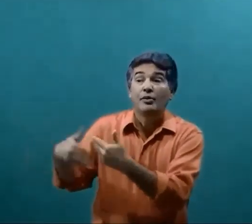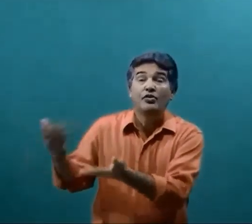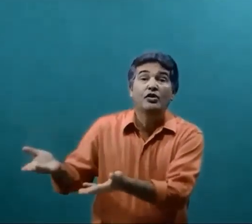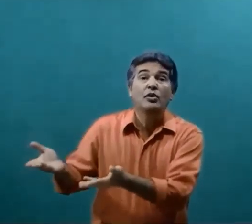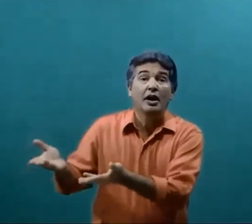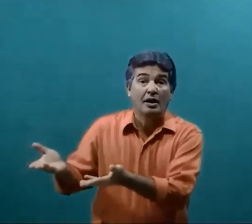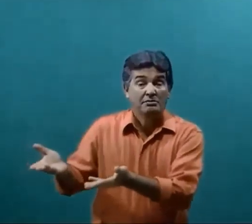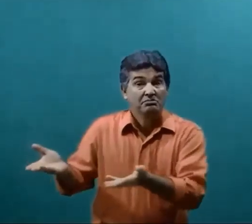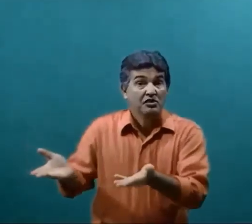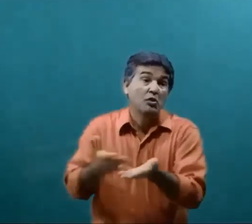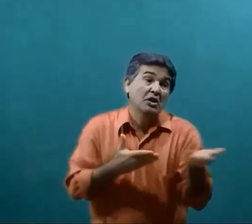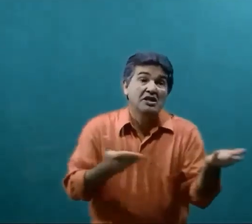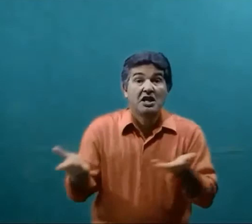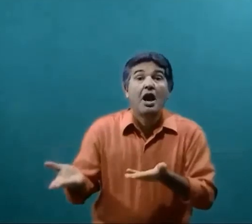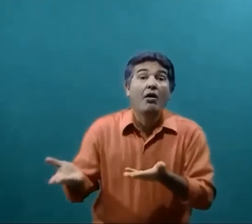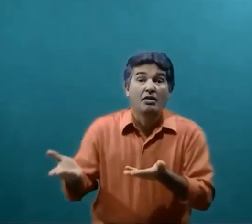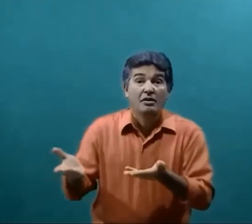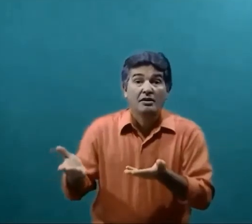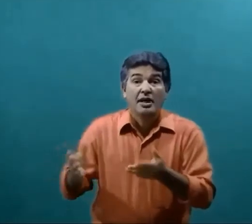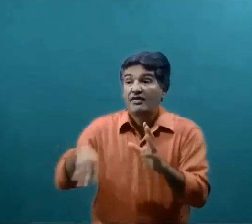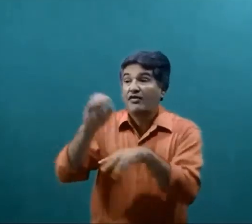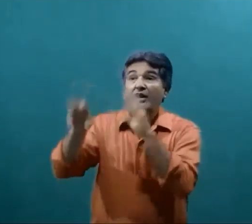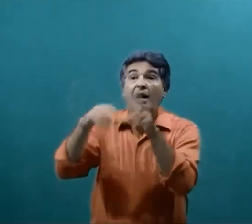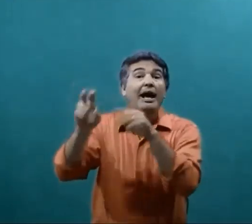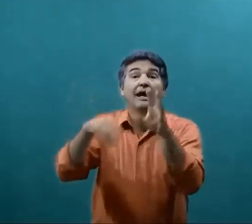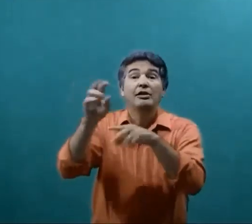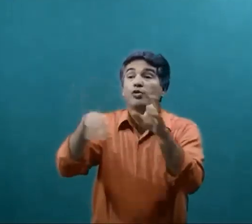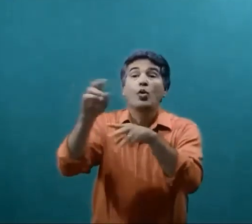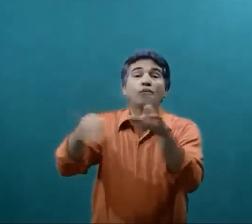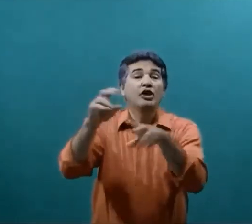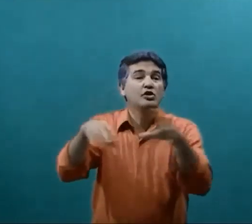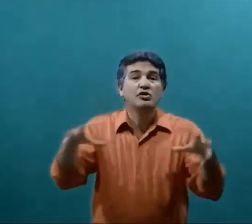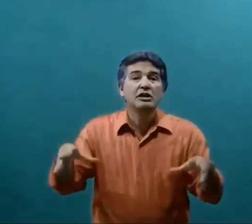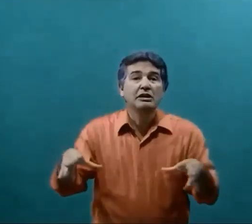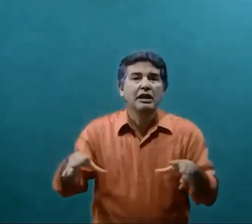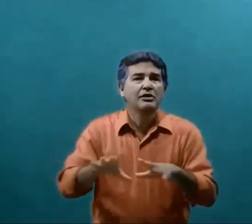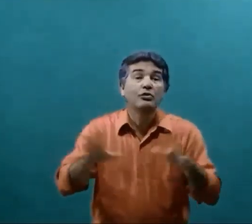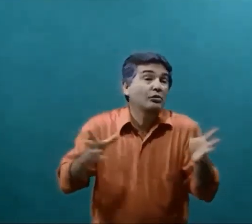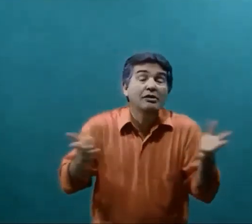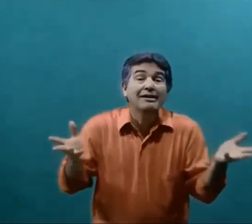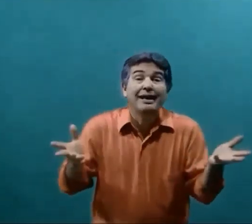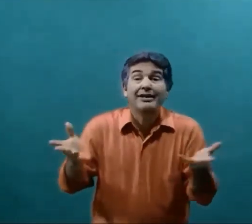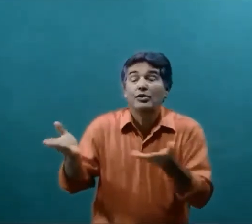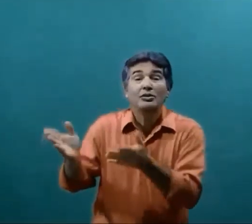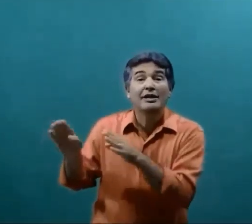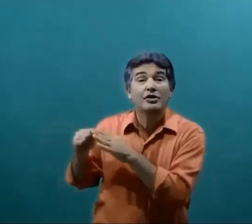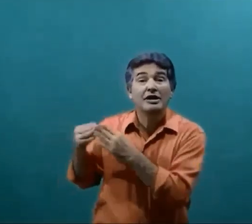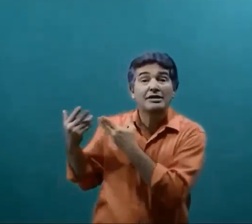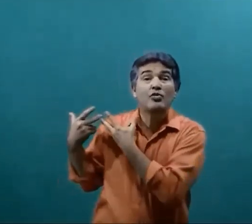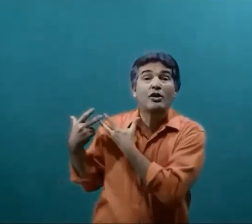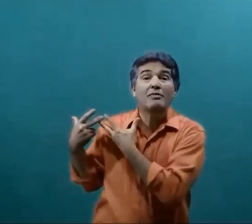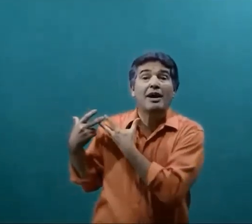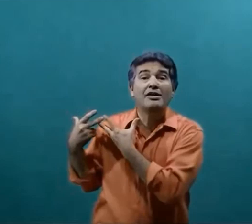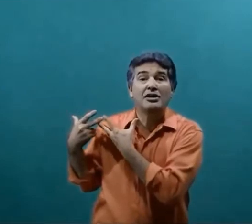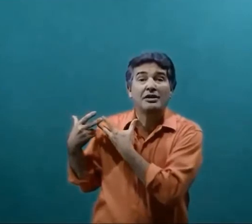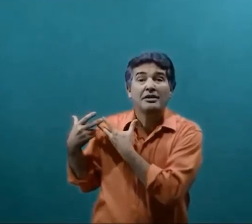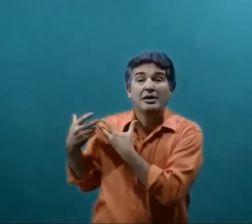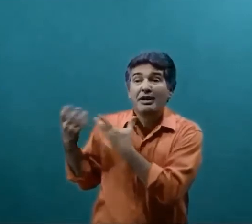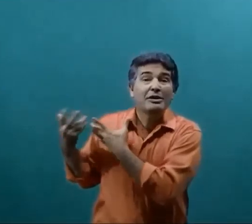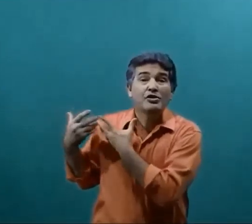Reproduzindo o que Se não tem sinal Aí vai ficar Ah No contexto Se entende Não entende Não tem associação Com a imagem Mas não é